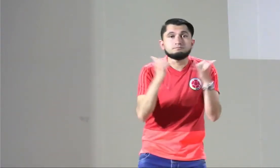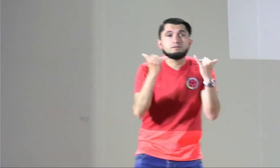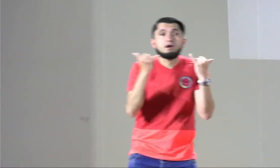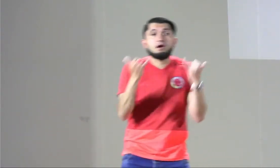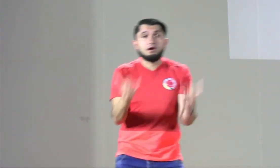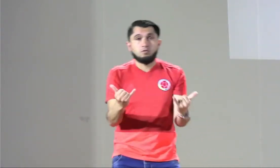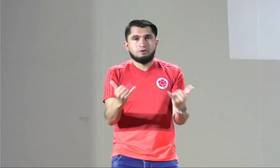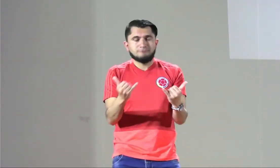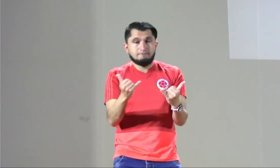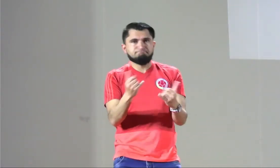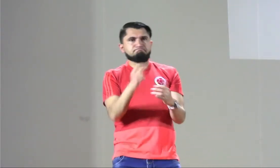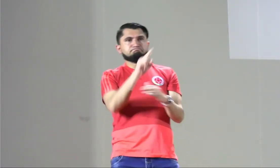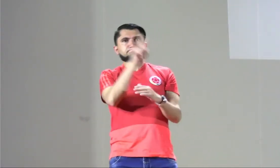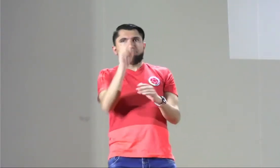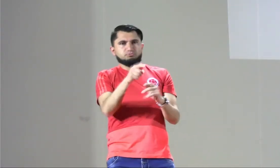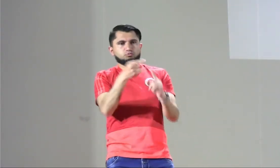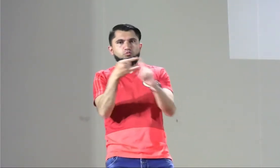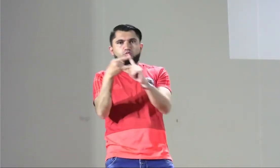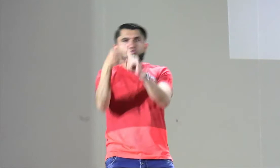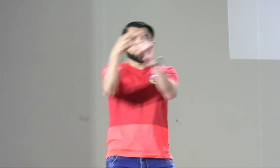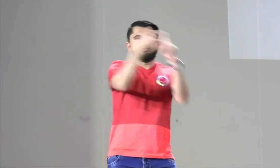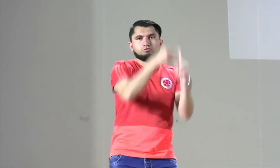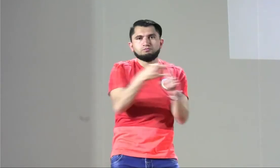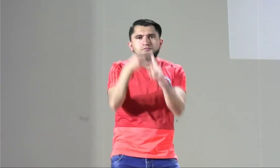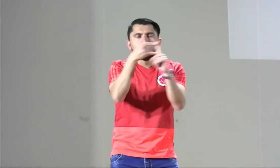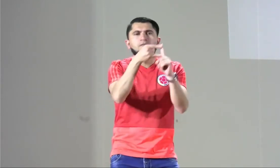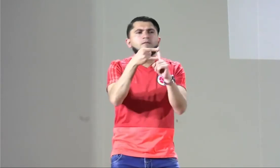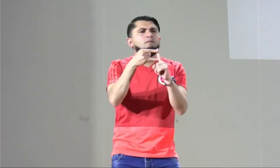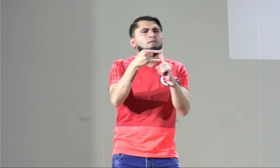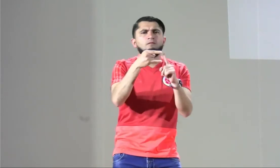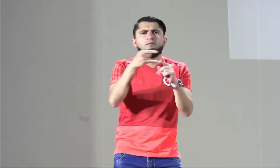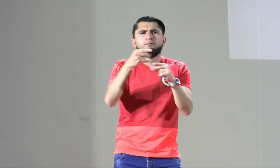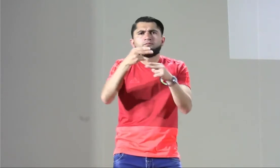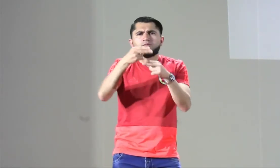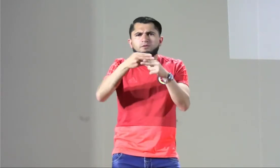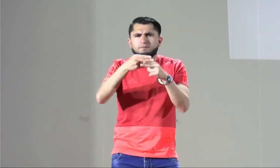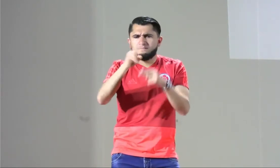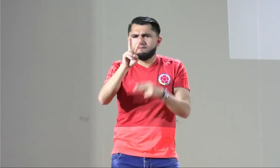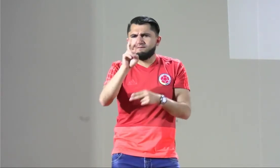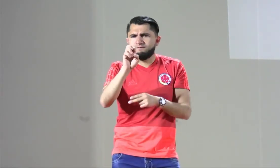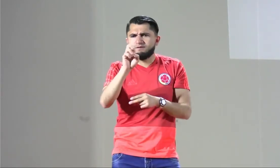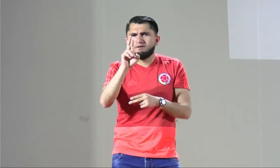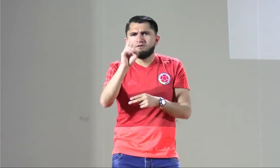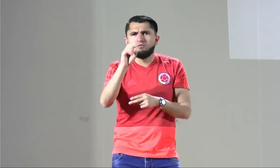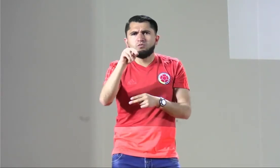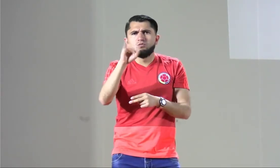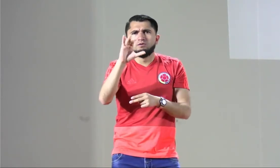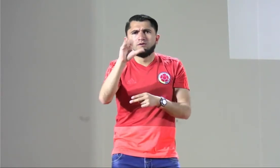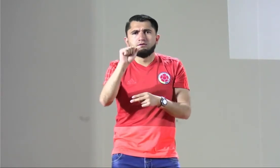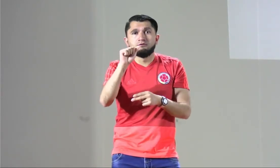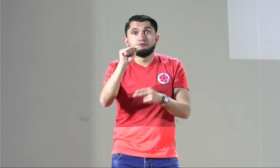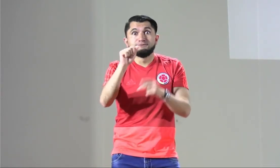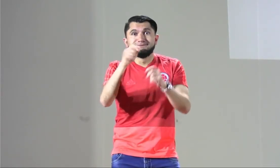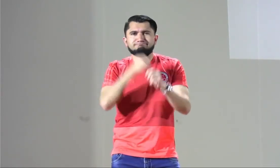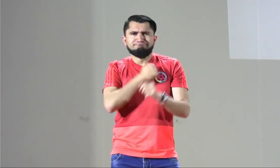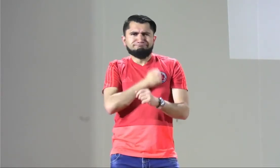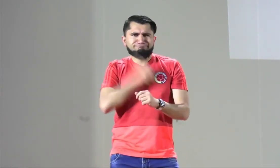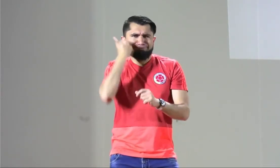Excelente, muy bien. Entonces, también tenemos ahora una pregunta que está con Zoom, a través de Zoom.